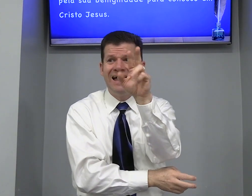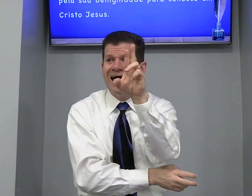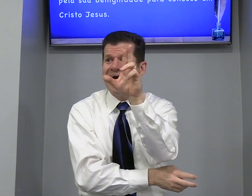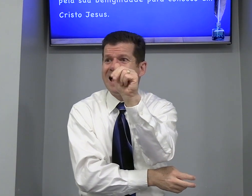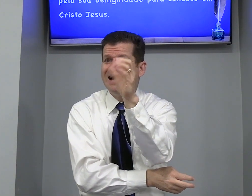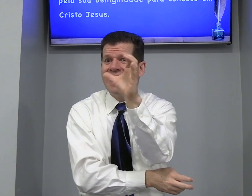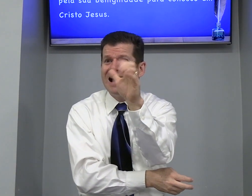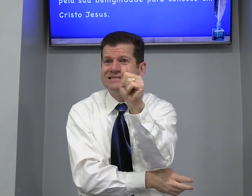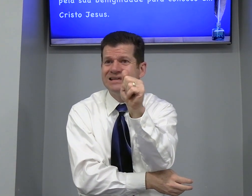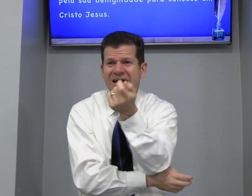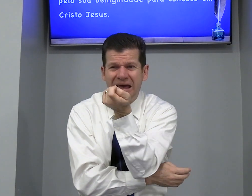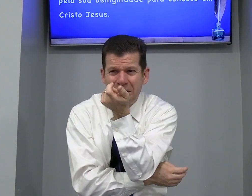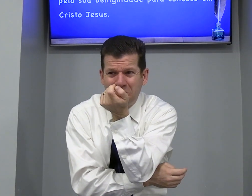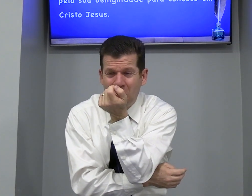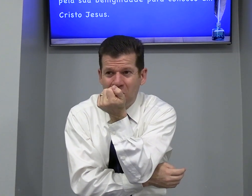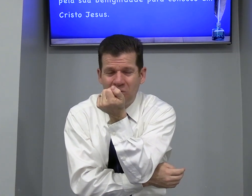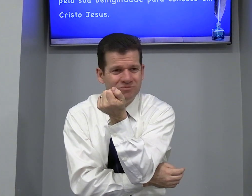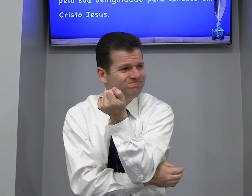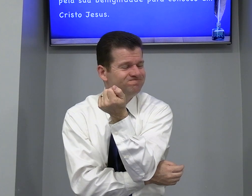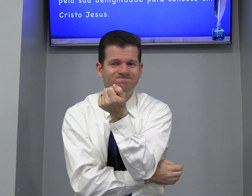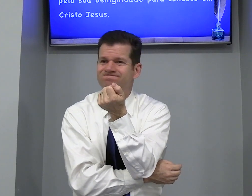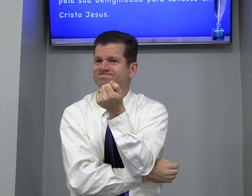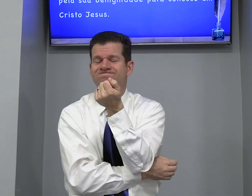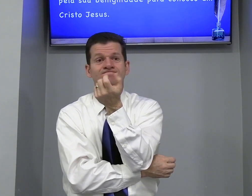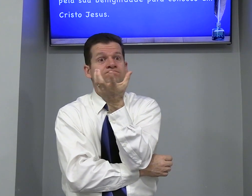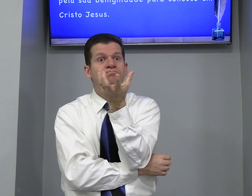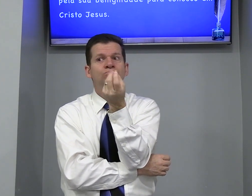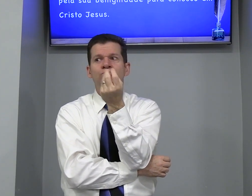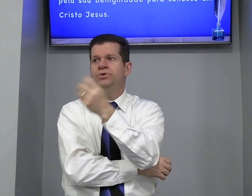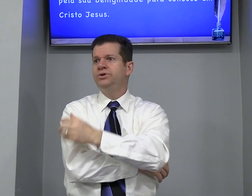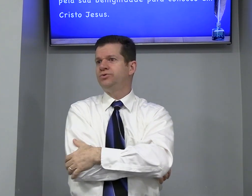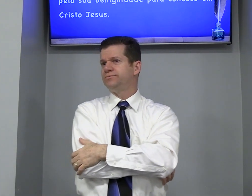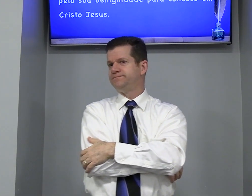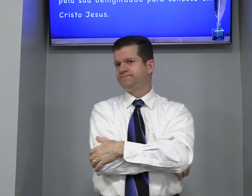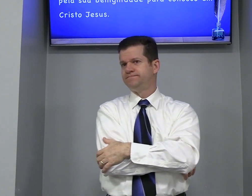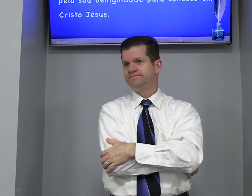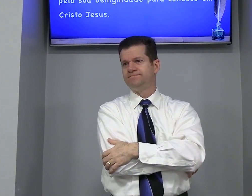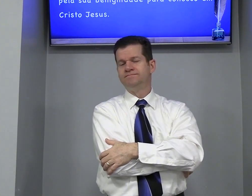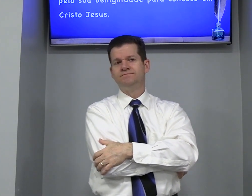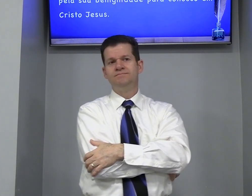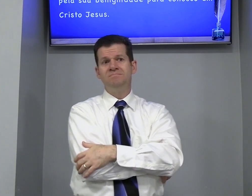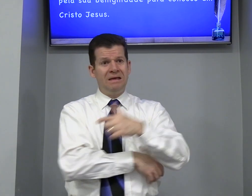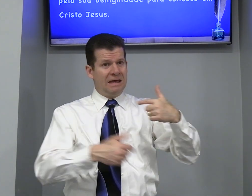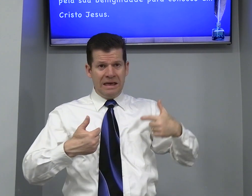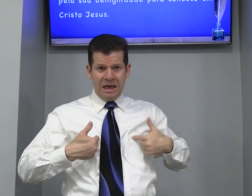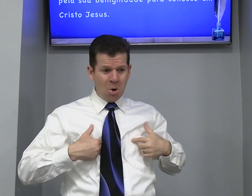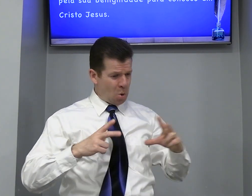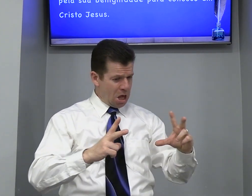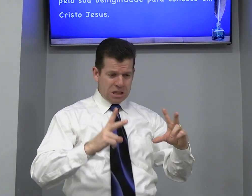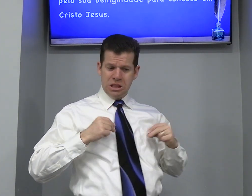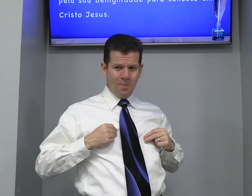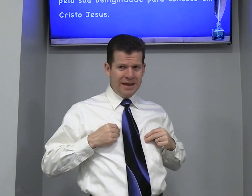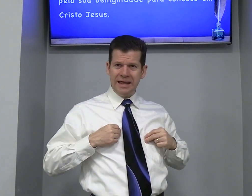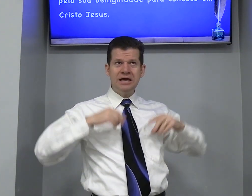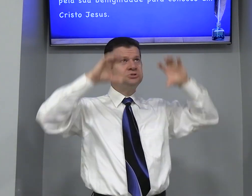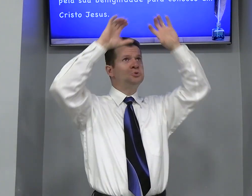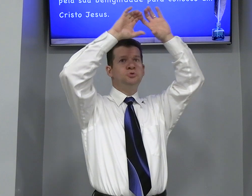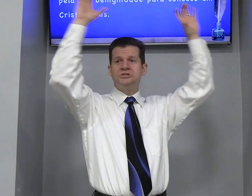Graça É pouco Muito Muito Eu Não mereço O